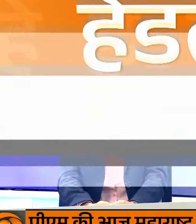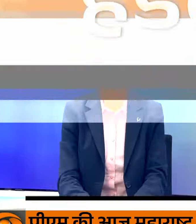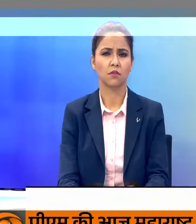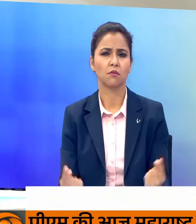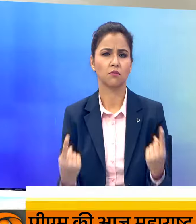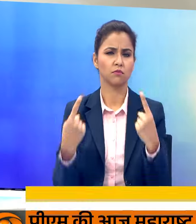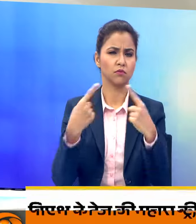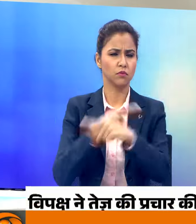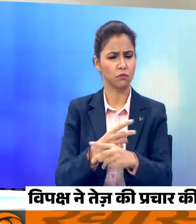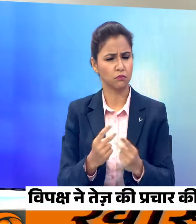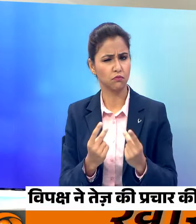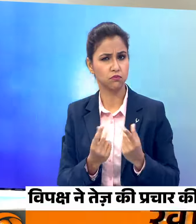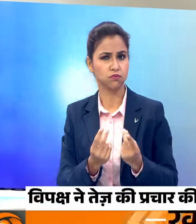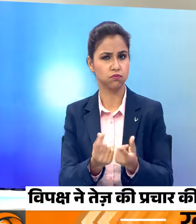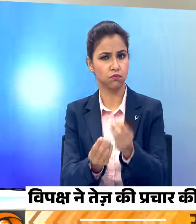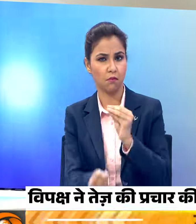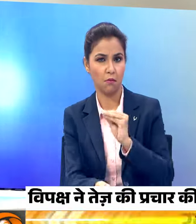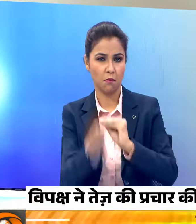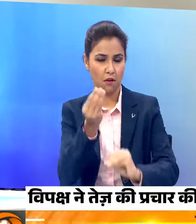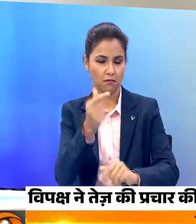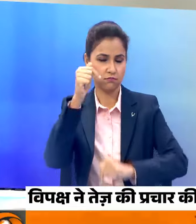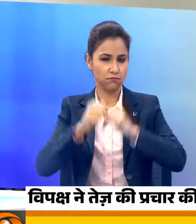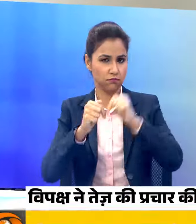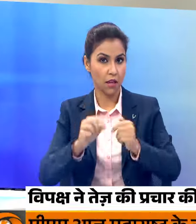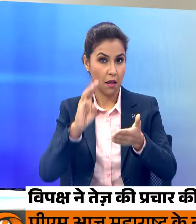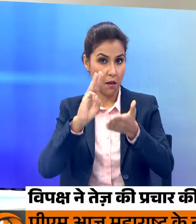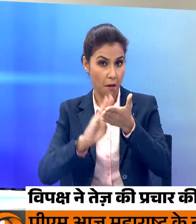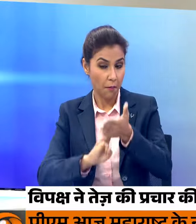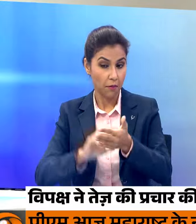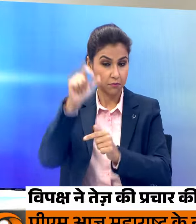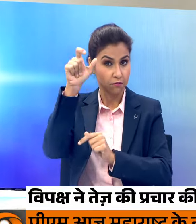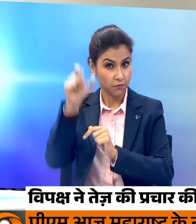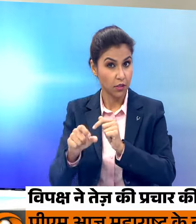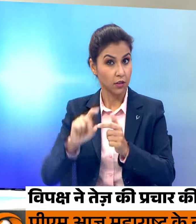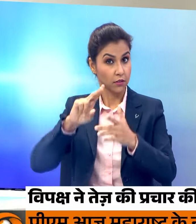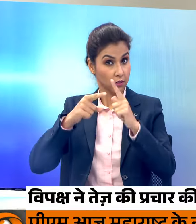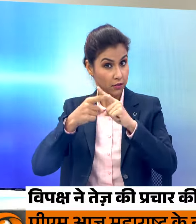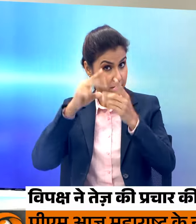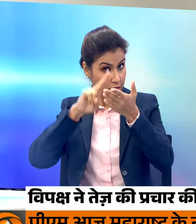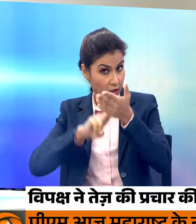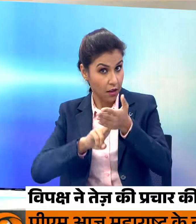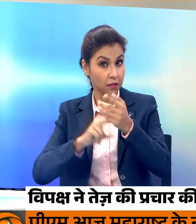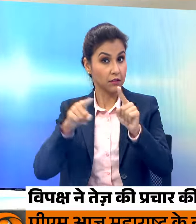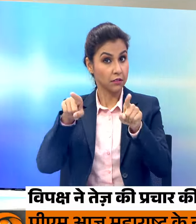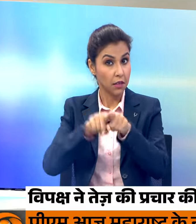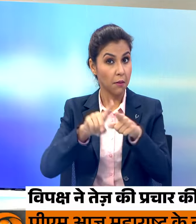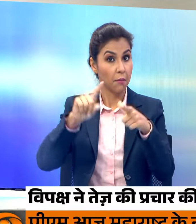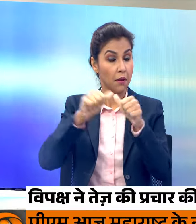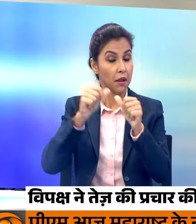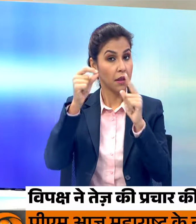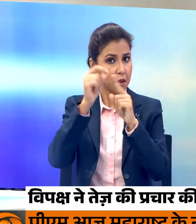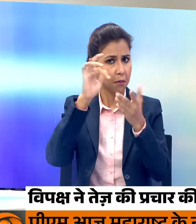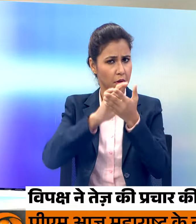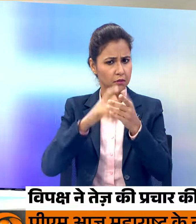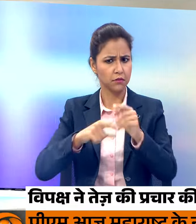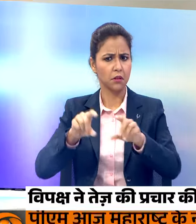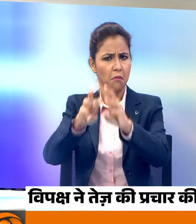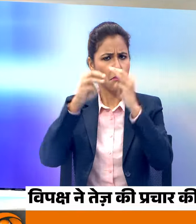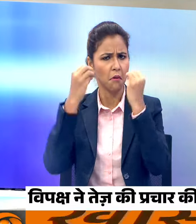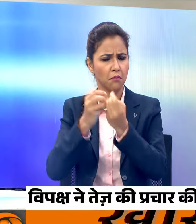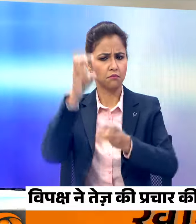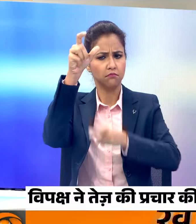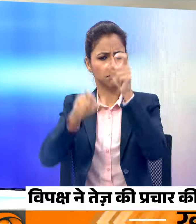विपक्षने तेज की प्रचार की धार मलीका अर्जुन खड़गे तेलंगाना और रांध्र प्रदेश में करेंगे पब्लिक मीटिंग